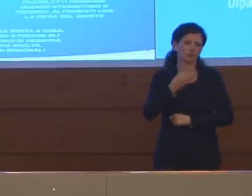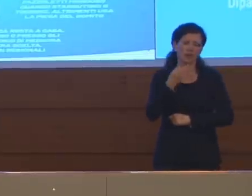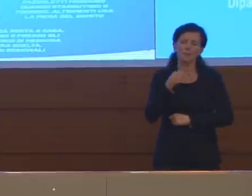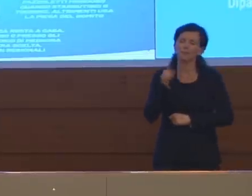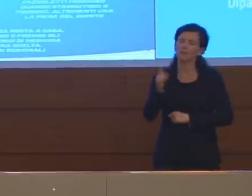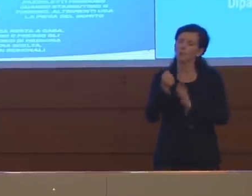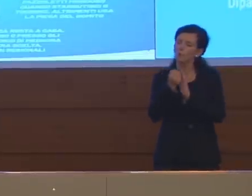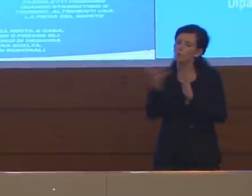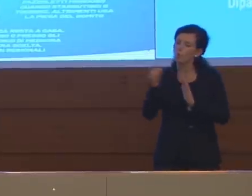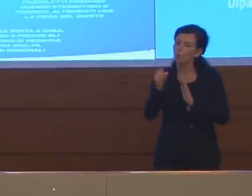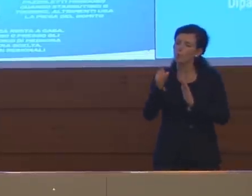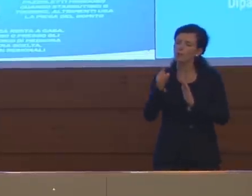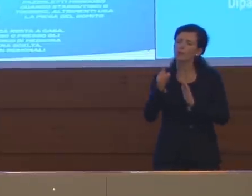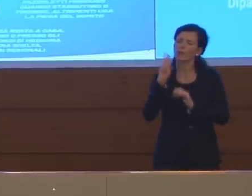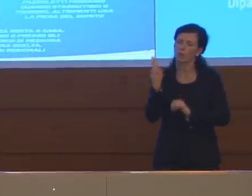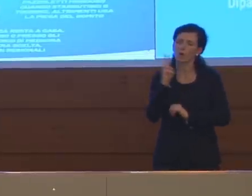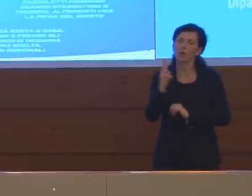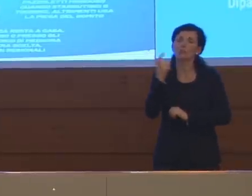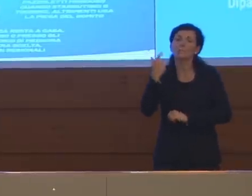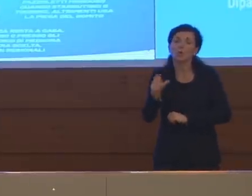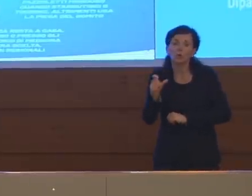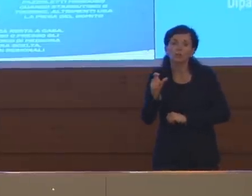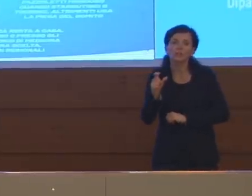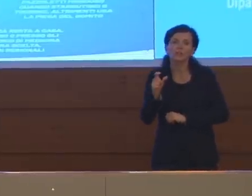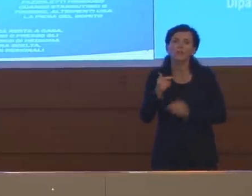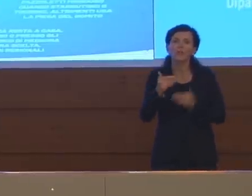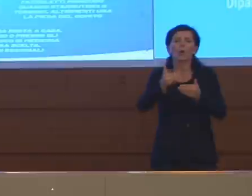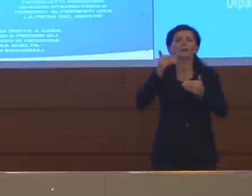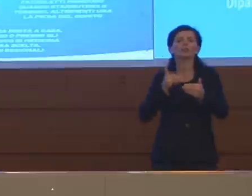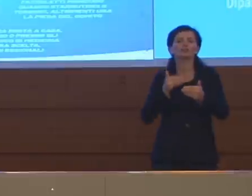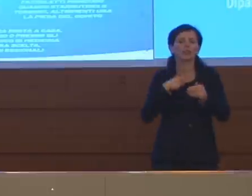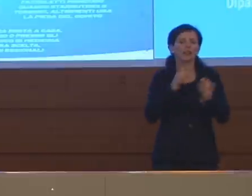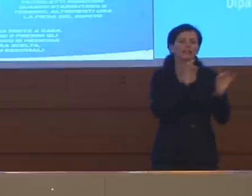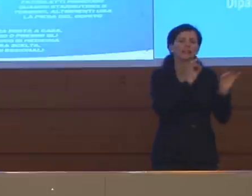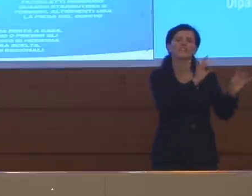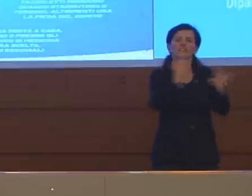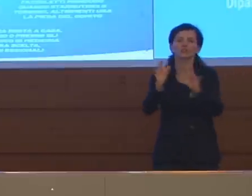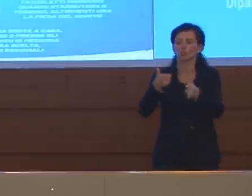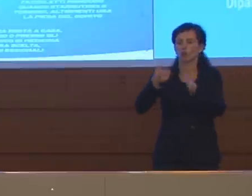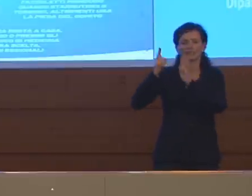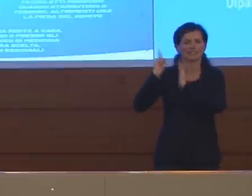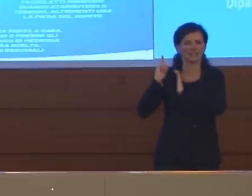trascinamento, ovviamente, di infezioni che sono avvenute alcune settimane fa.